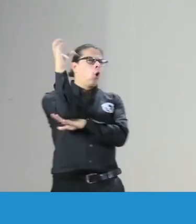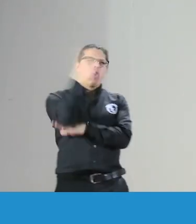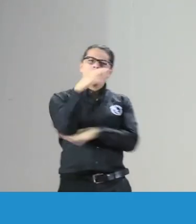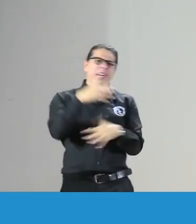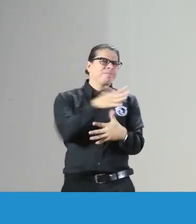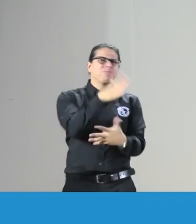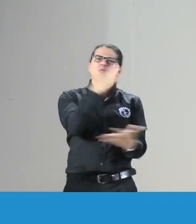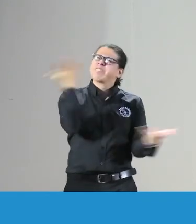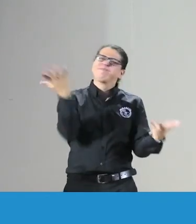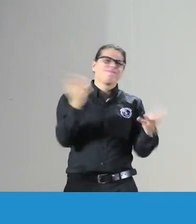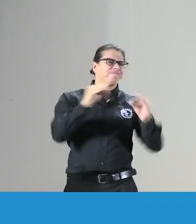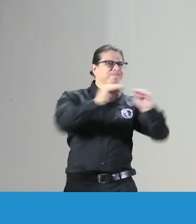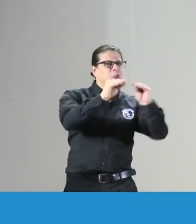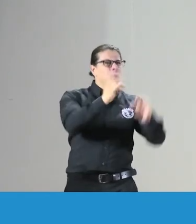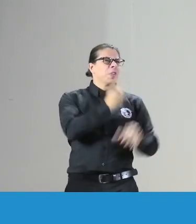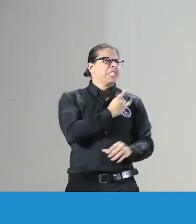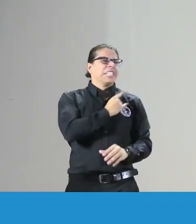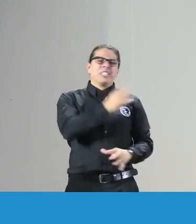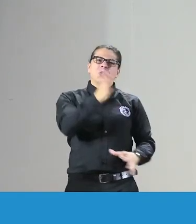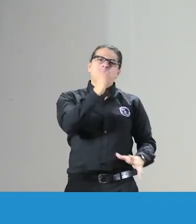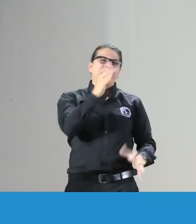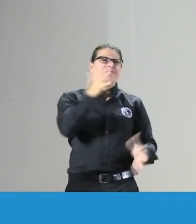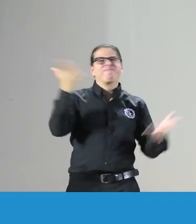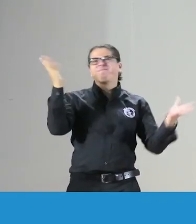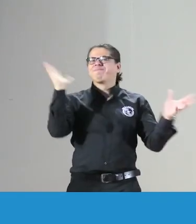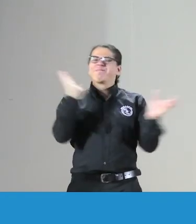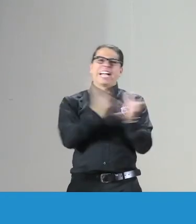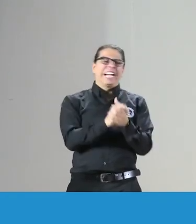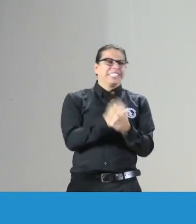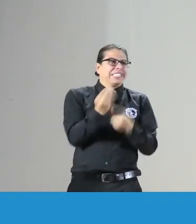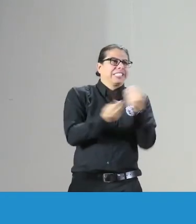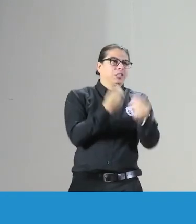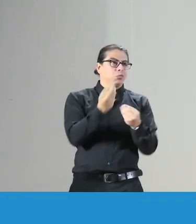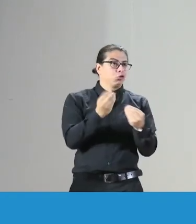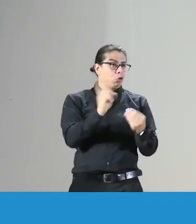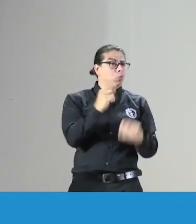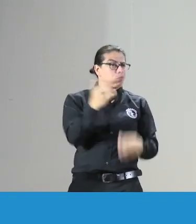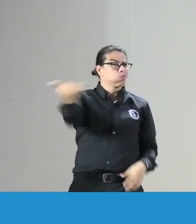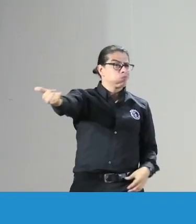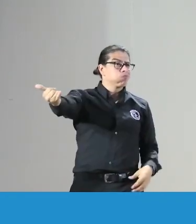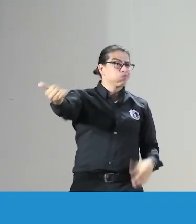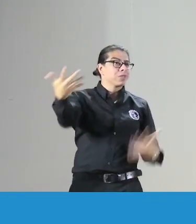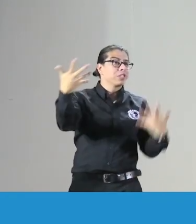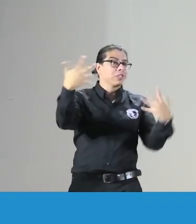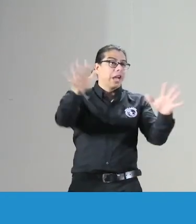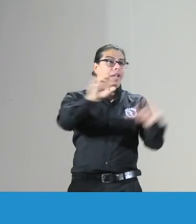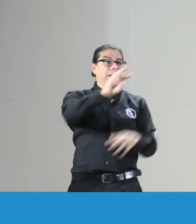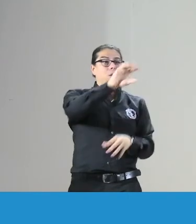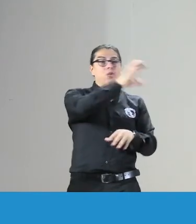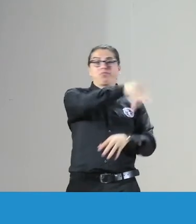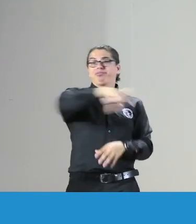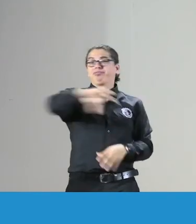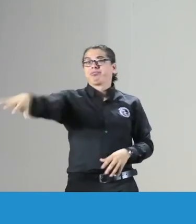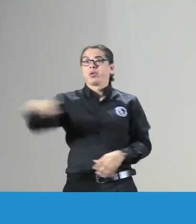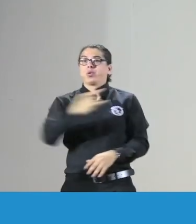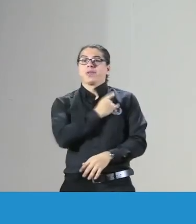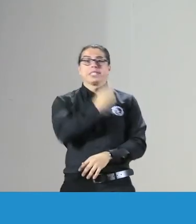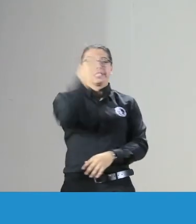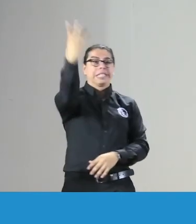entonces podemos justificarnos que es que en Colombia no hay formación ¿no? ya hay formación ya hay tres